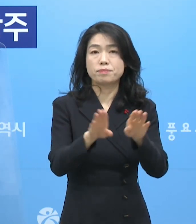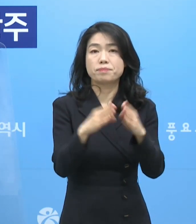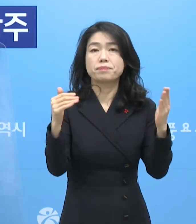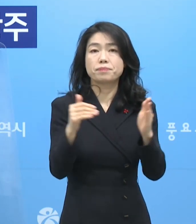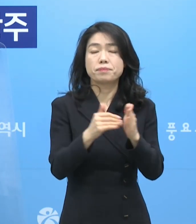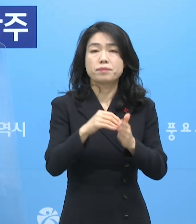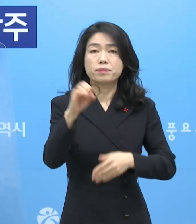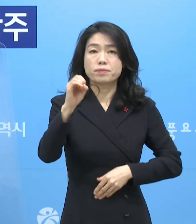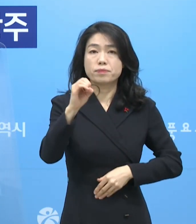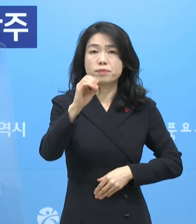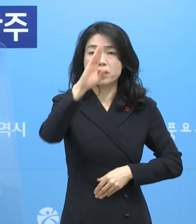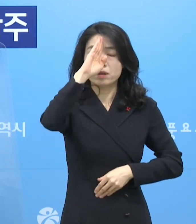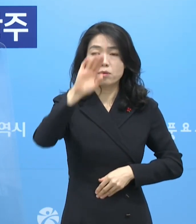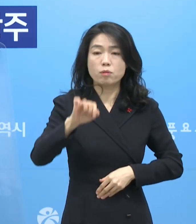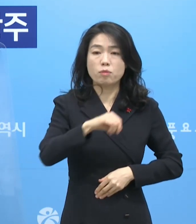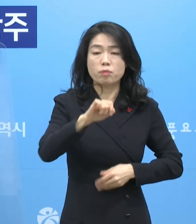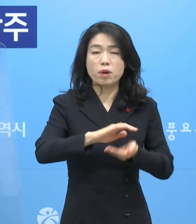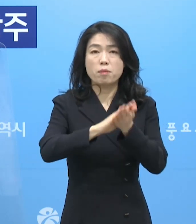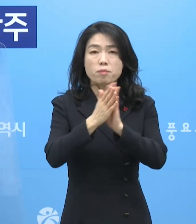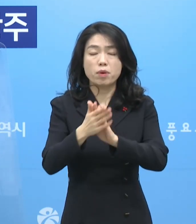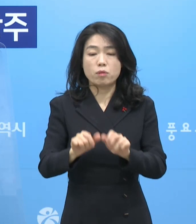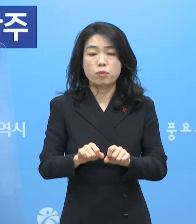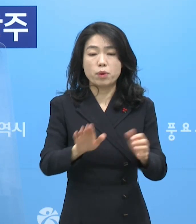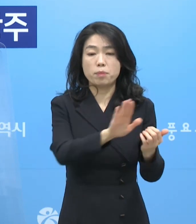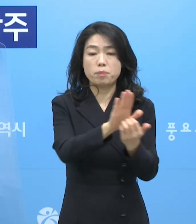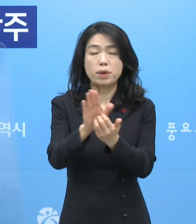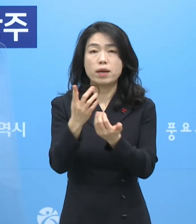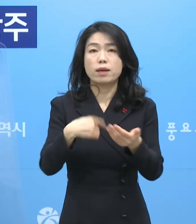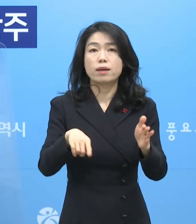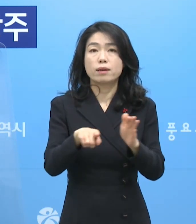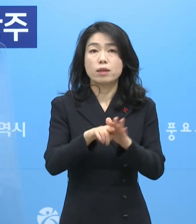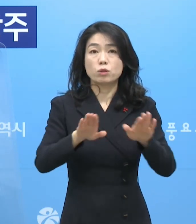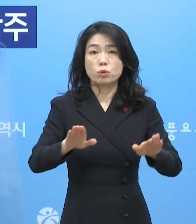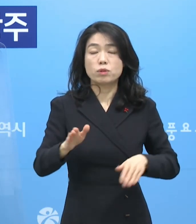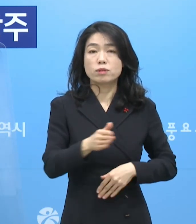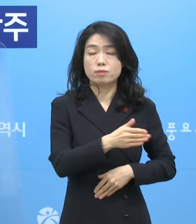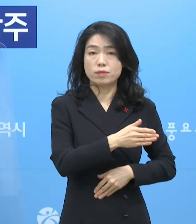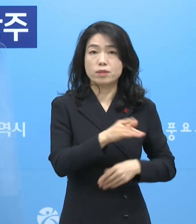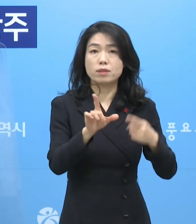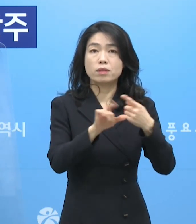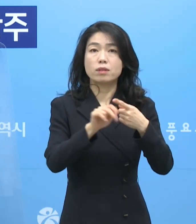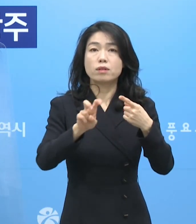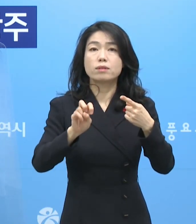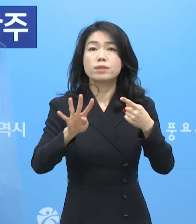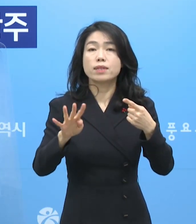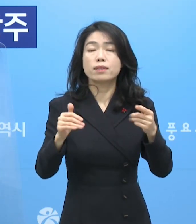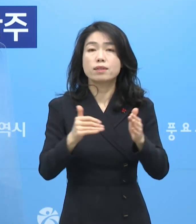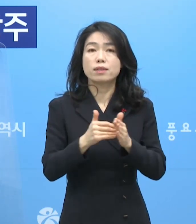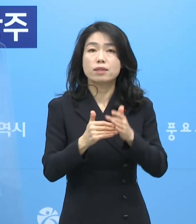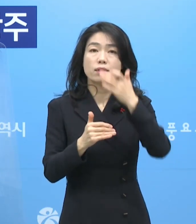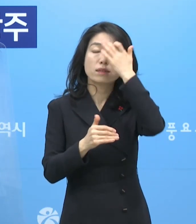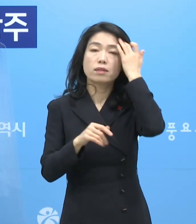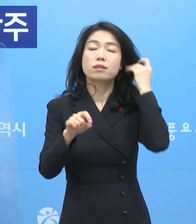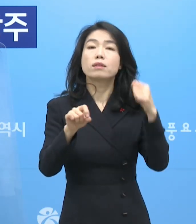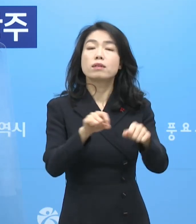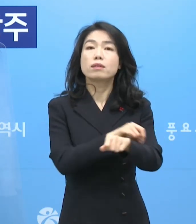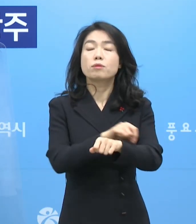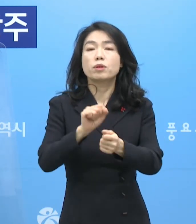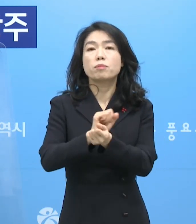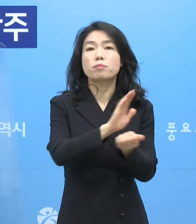오미크론 변이 바이러스 감염 확산 차단을 위해 오늘부터 1월 24일까지 특별